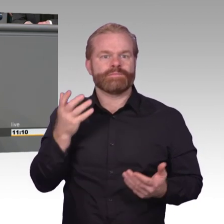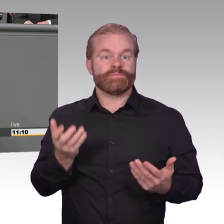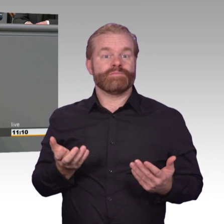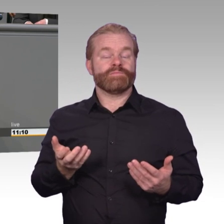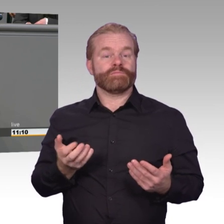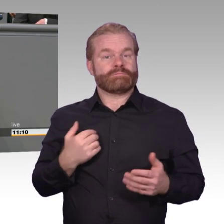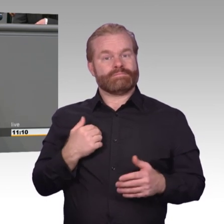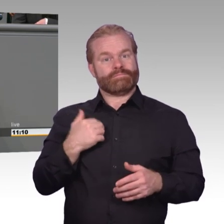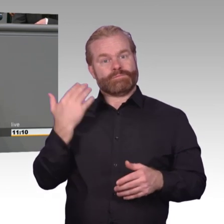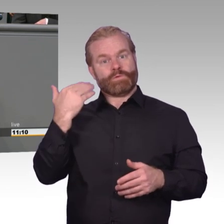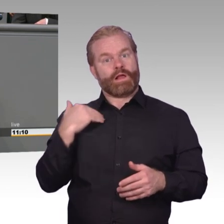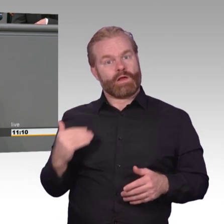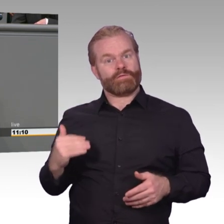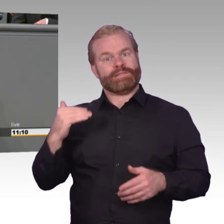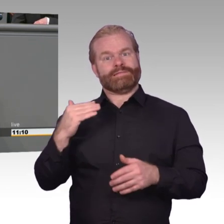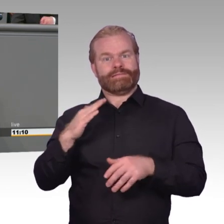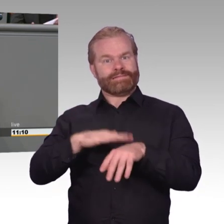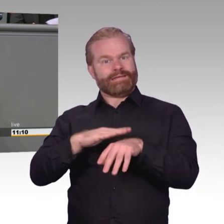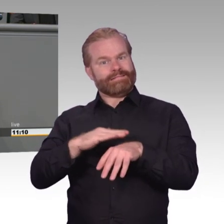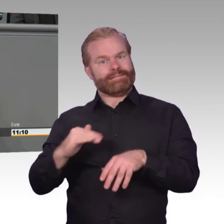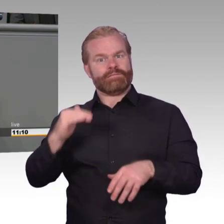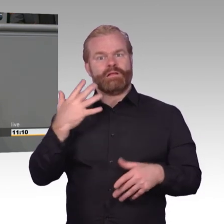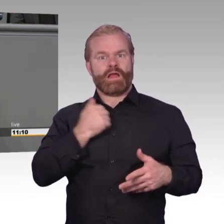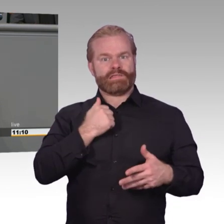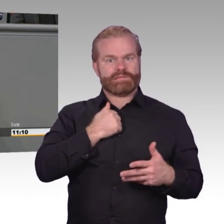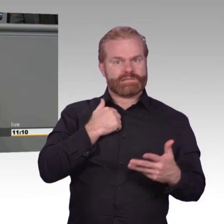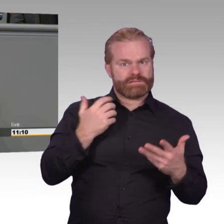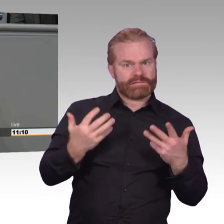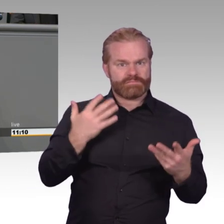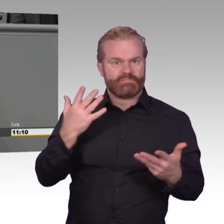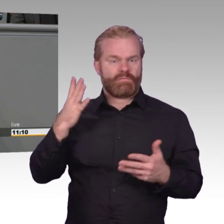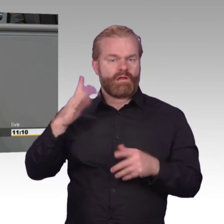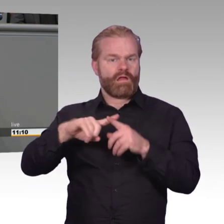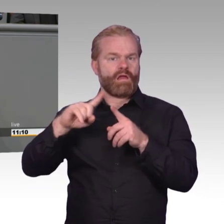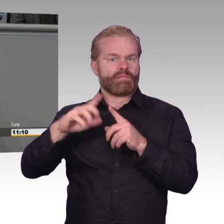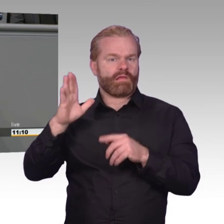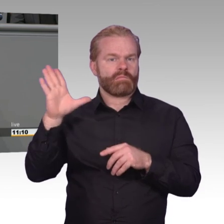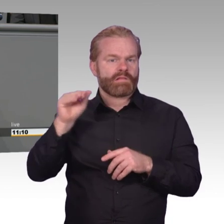Und man hat Angst vor den Folgen von dem, was man gesagt hat. So etwas darf nie wieder passieren.